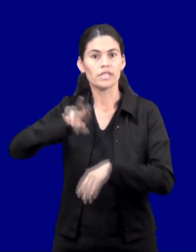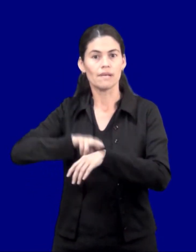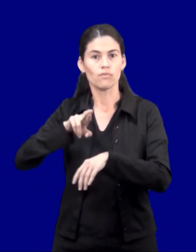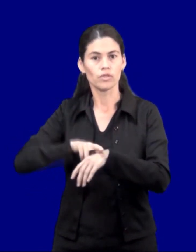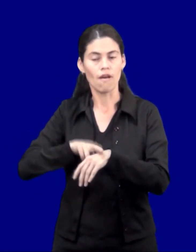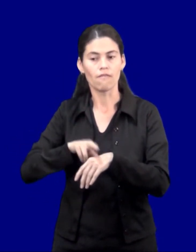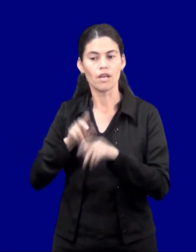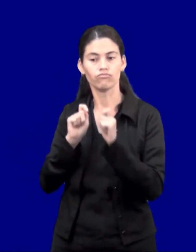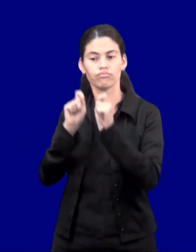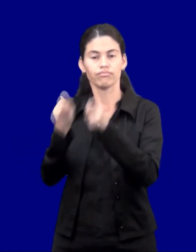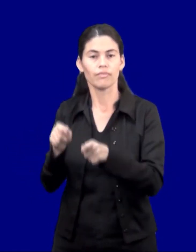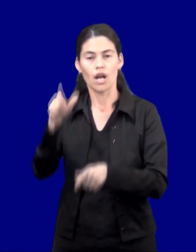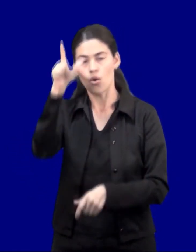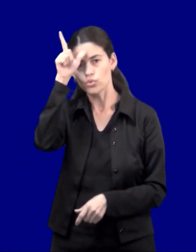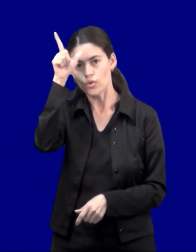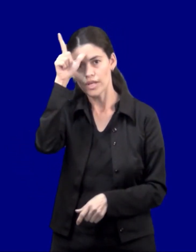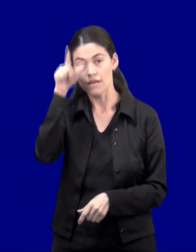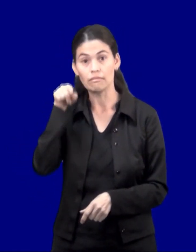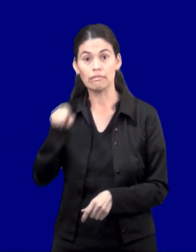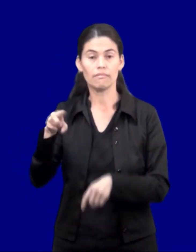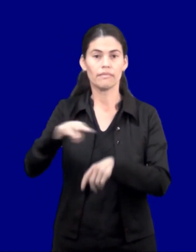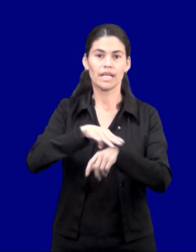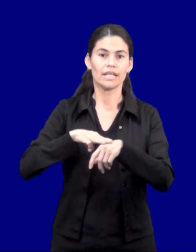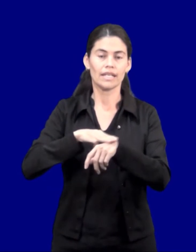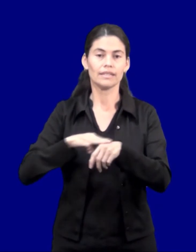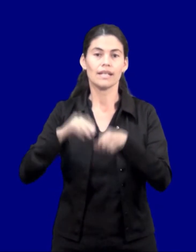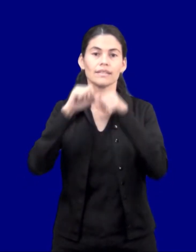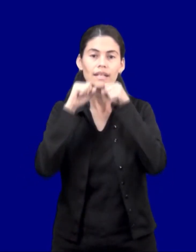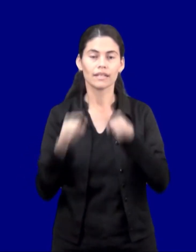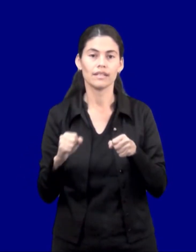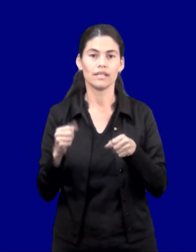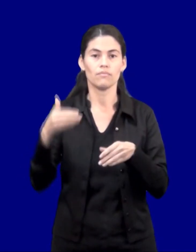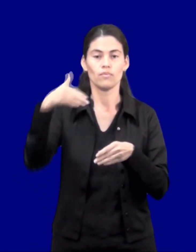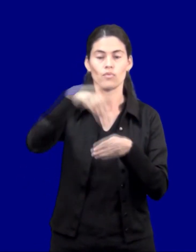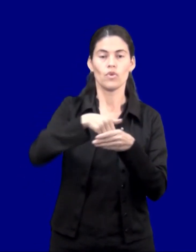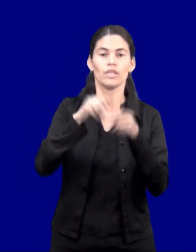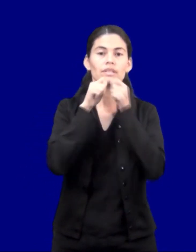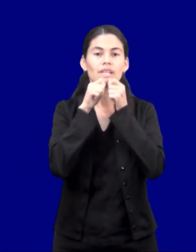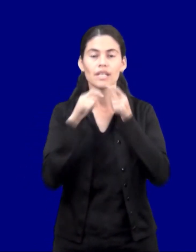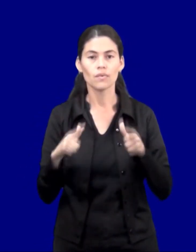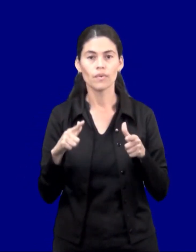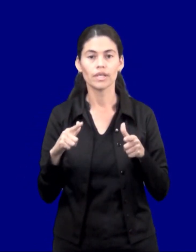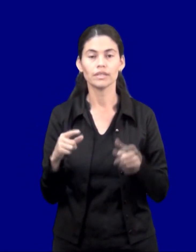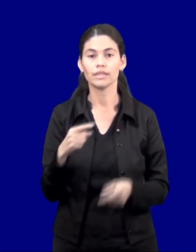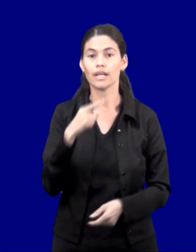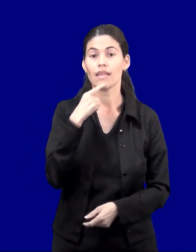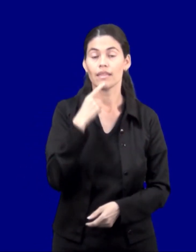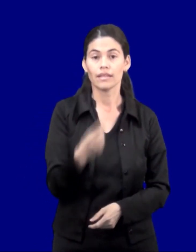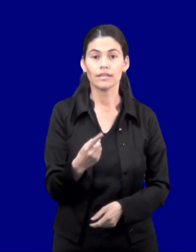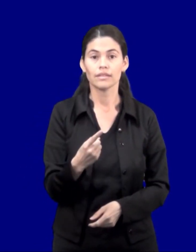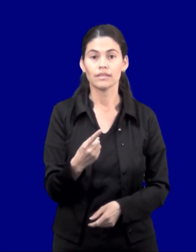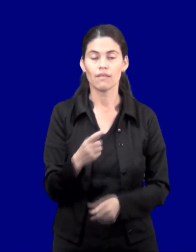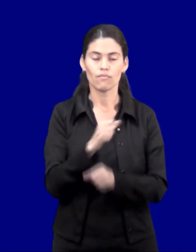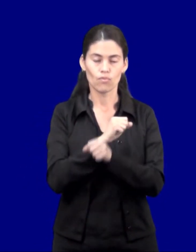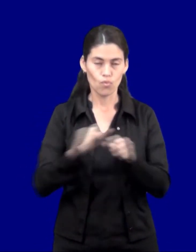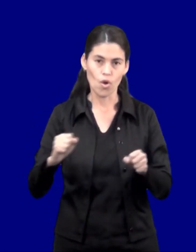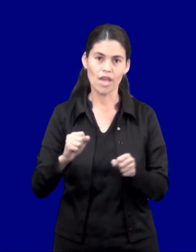Por tanto, y en ejercicio de sus atribuciones legales, la ministra secretaria ejecutiva de la Secretaría de Políticas